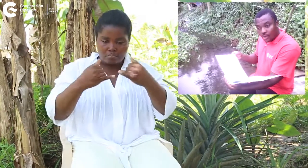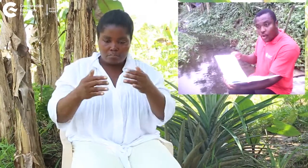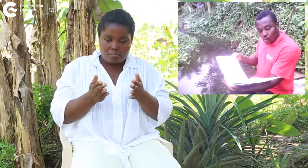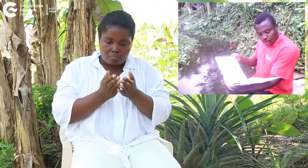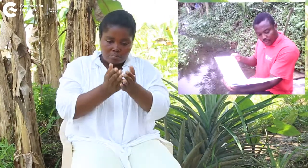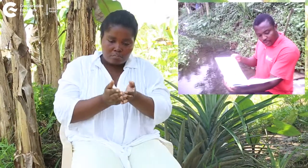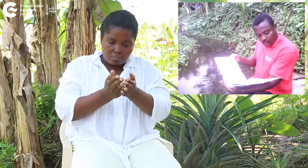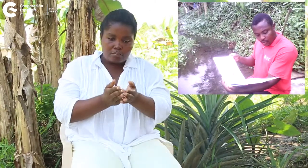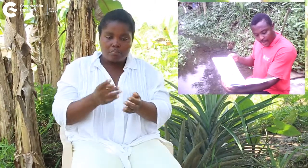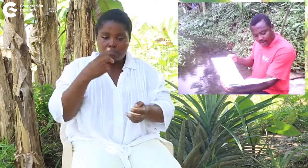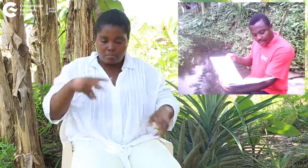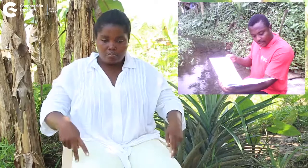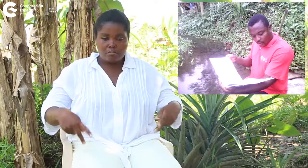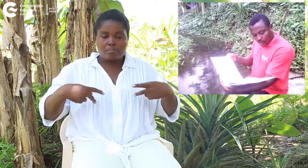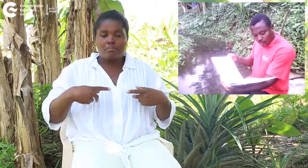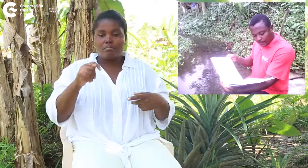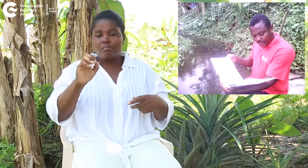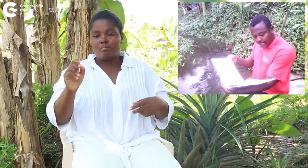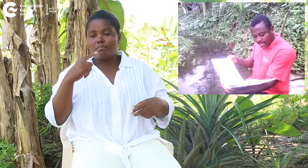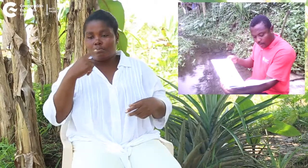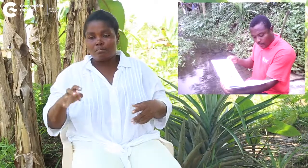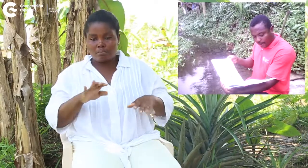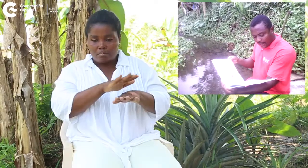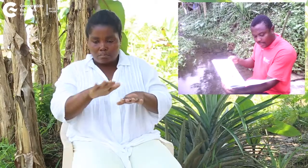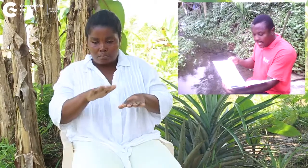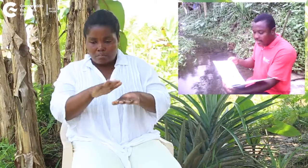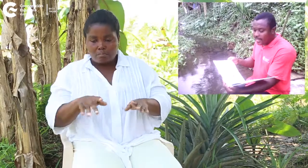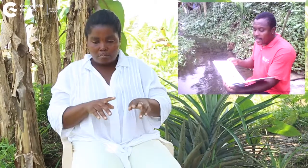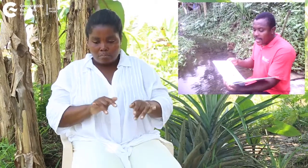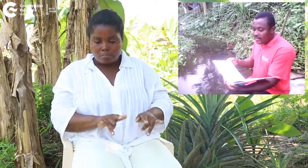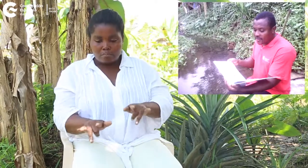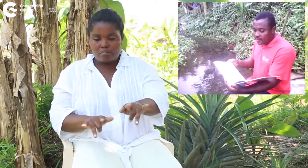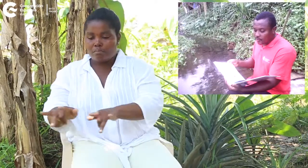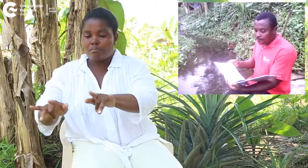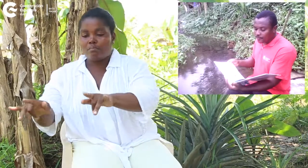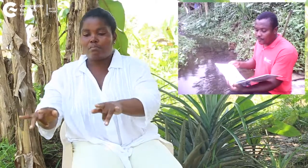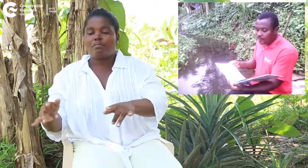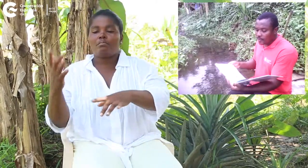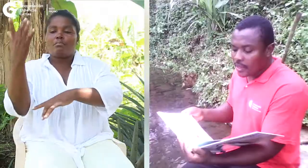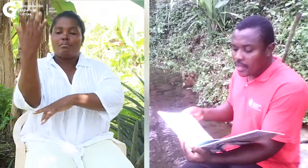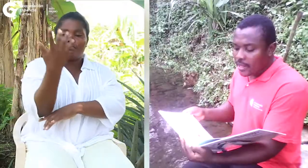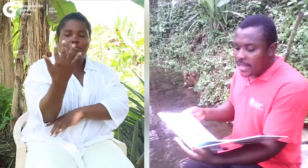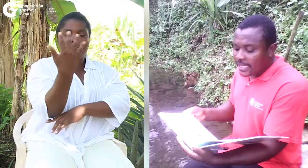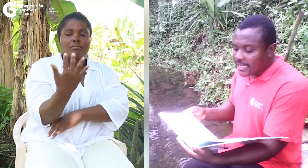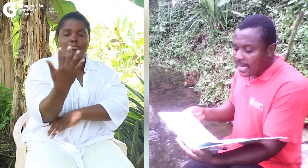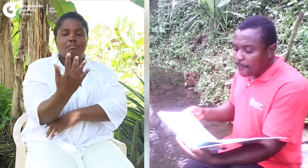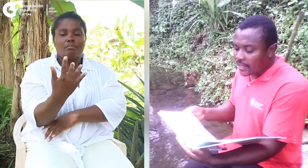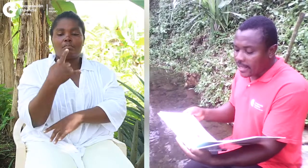un tío vivo para el verano y una pista de hielo para patinar en invierno. En ese gran parque